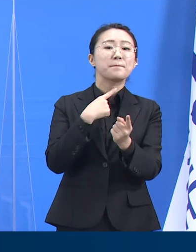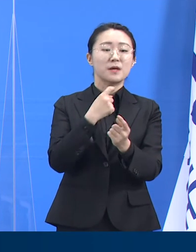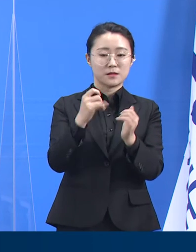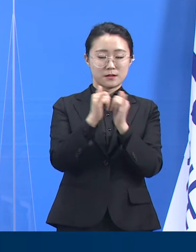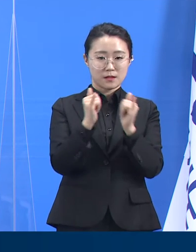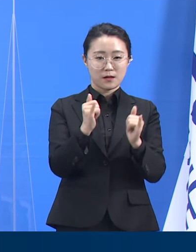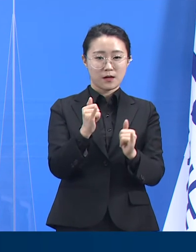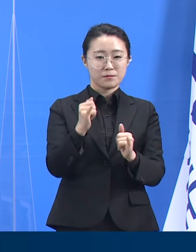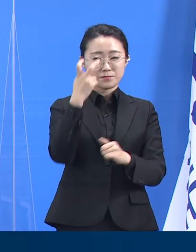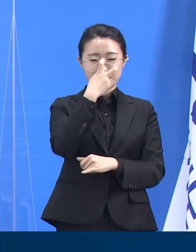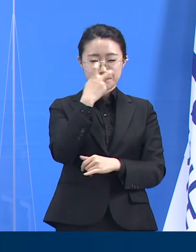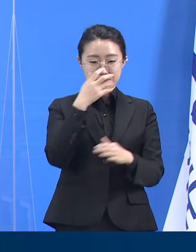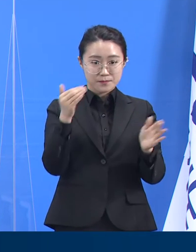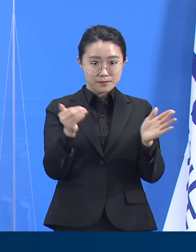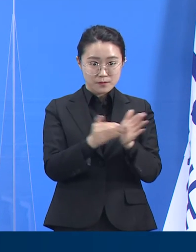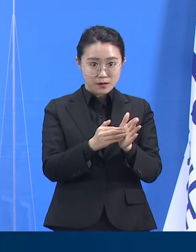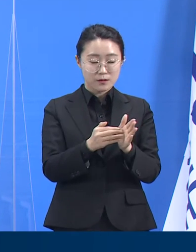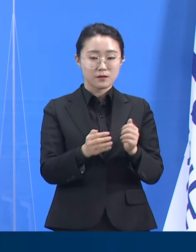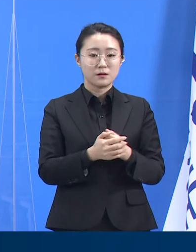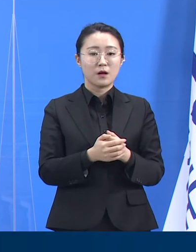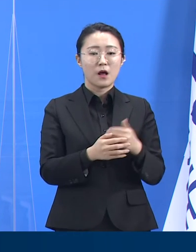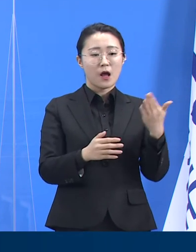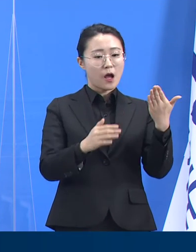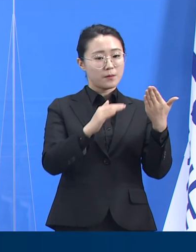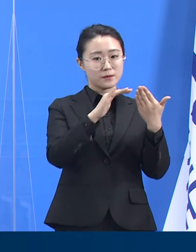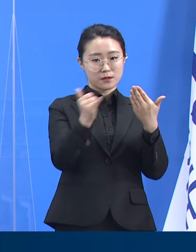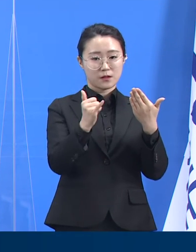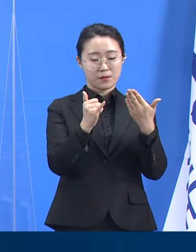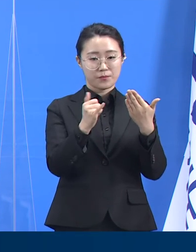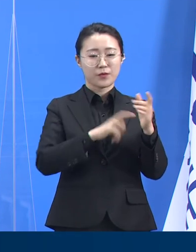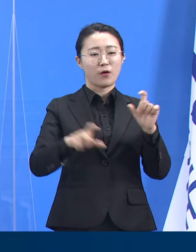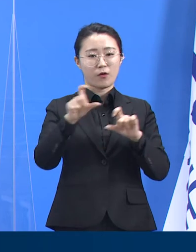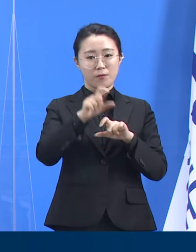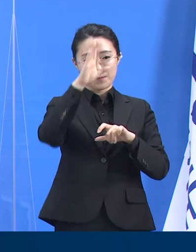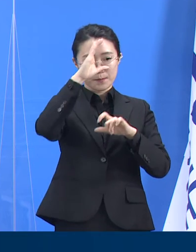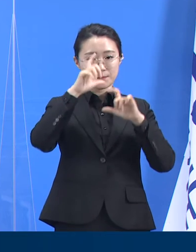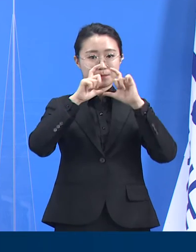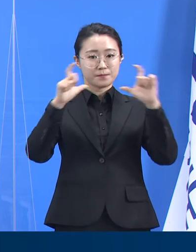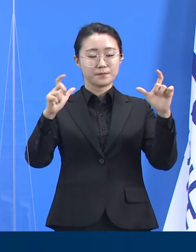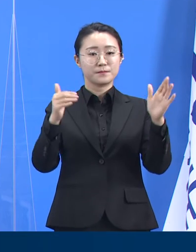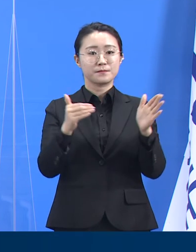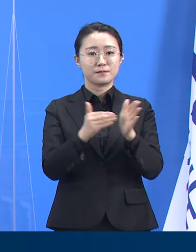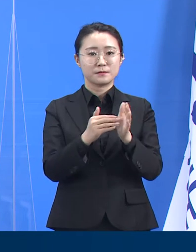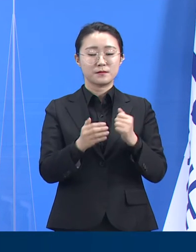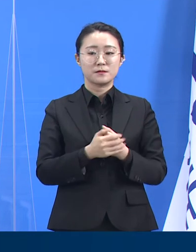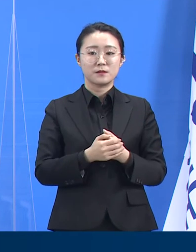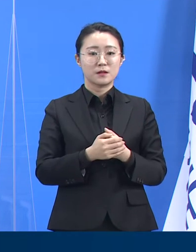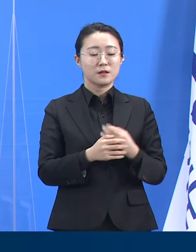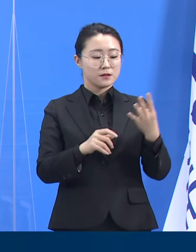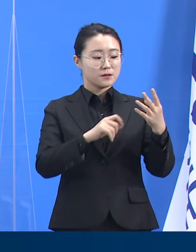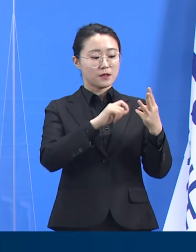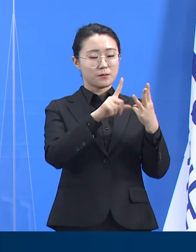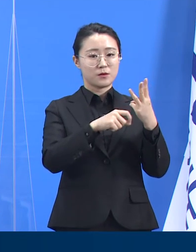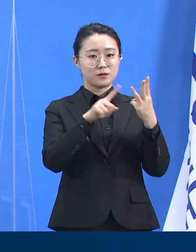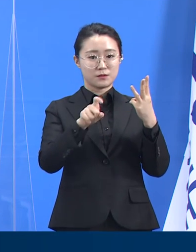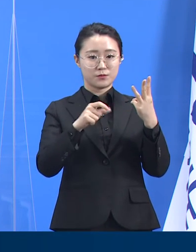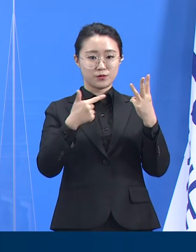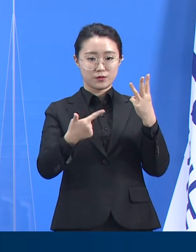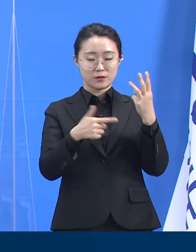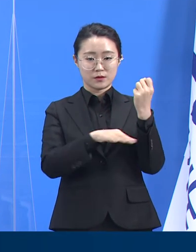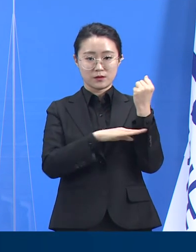실시했고 9명이 추가로 양성 판정을 받으면서 16일 0시 기준 총 확진자는